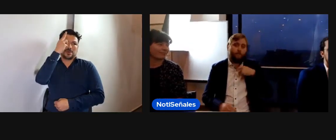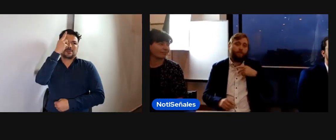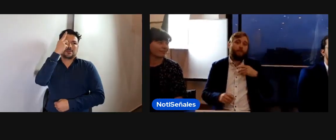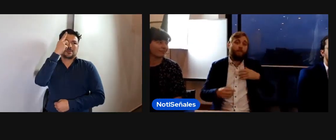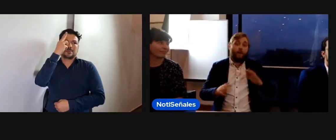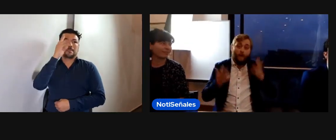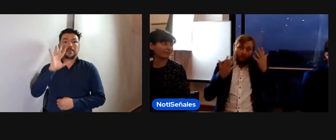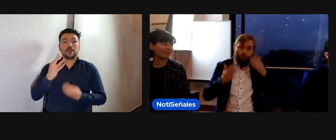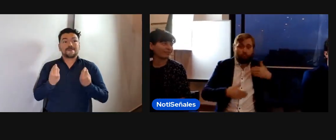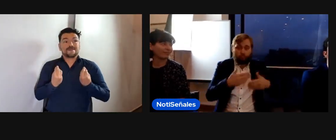en Uruguay.